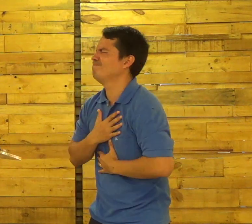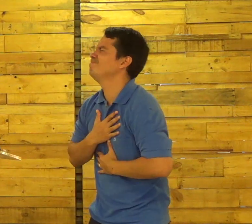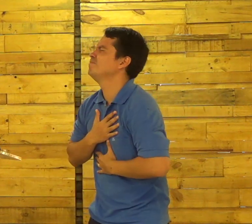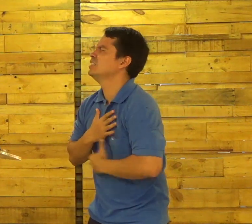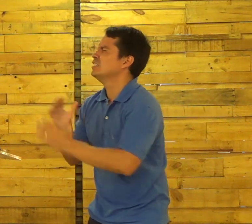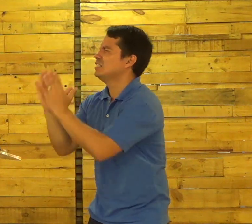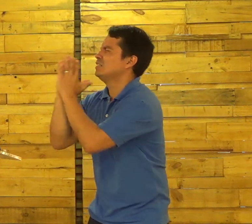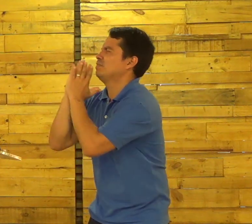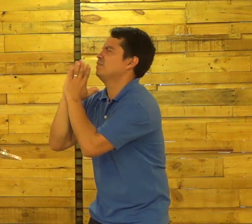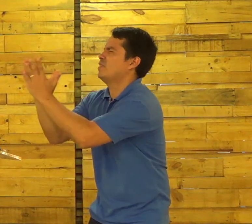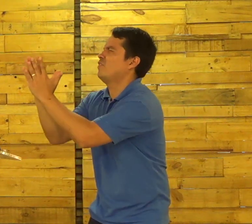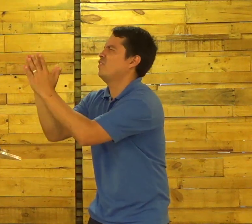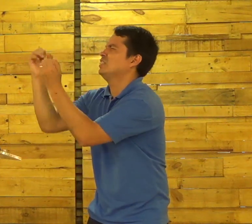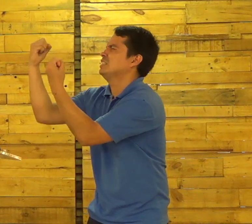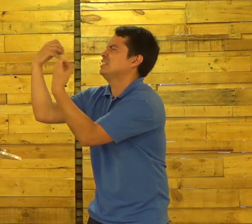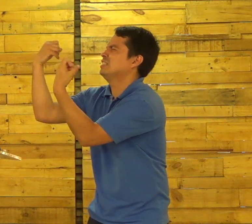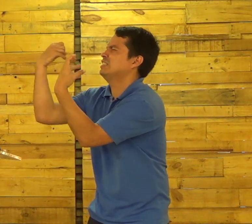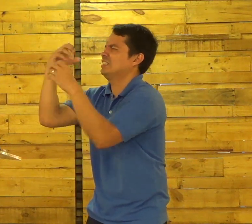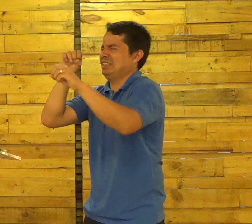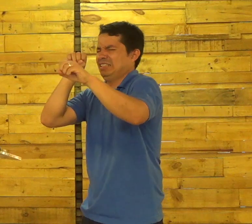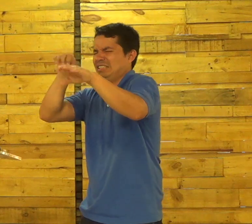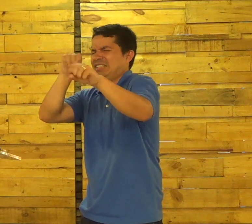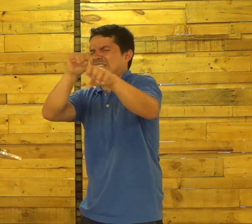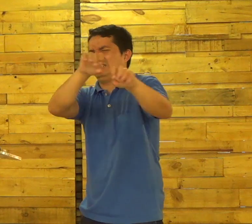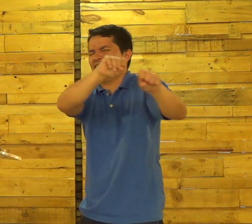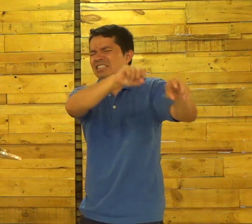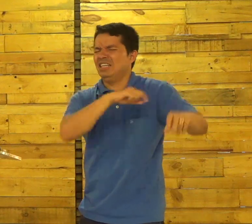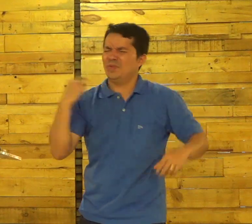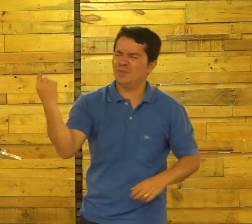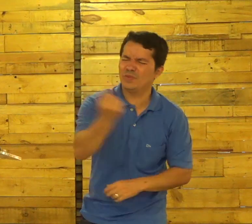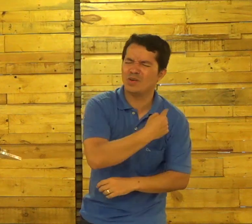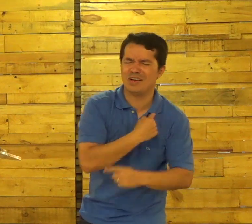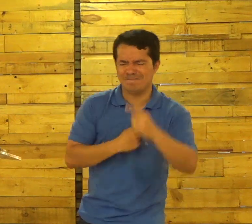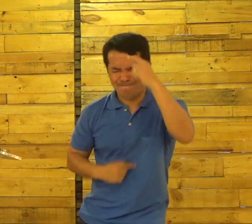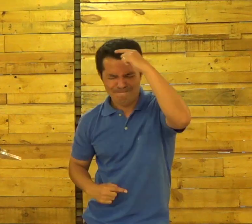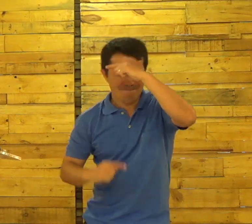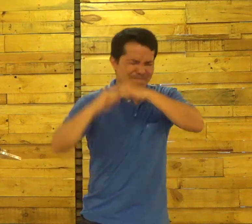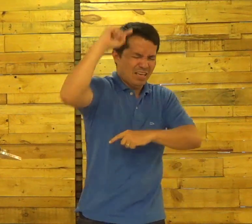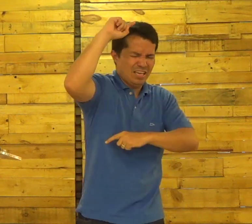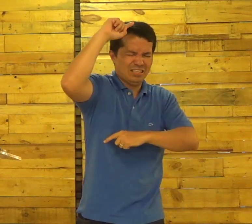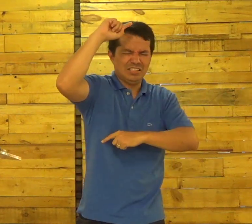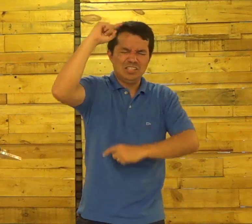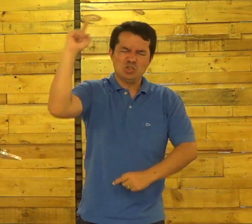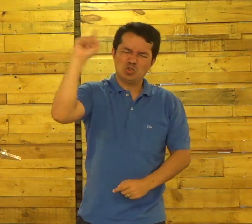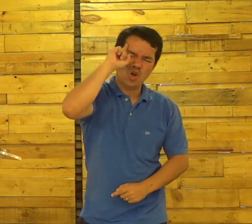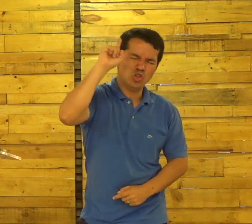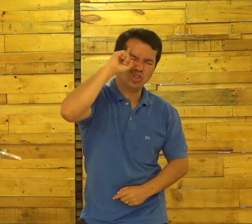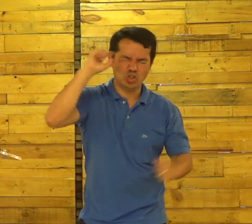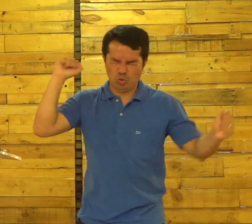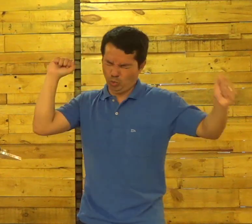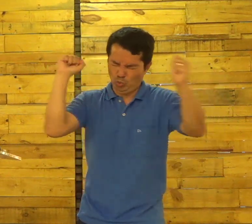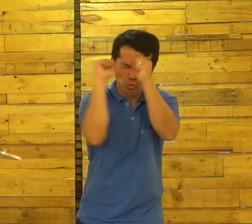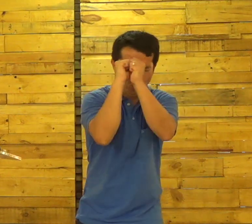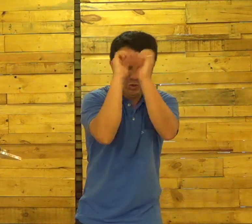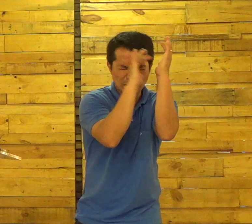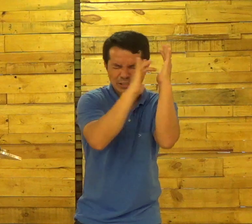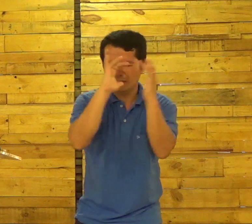um De nós Seja o meu Mestre E o mestre Dos meus irmãos Nos ensina A apontar Os